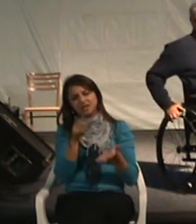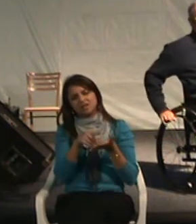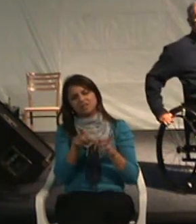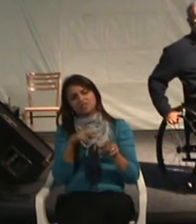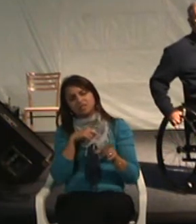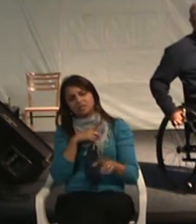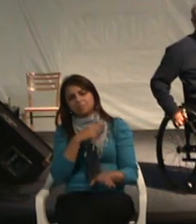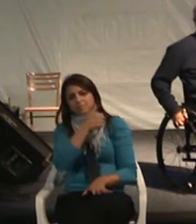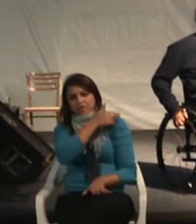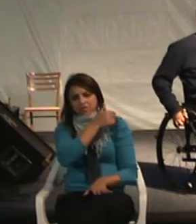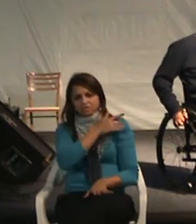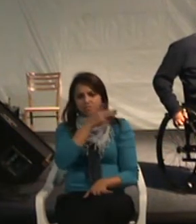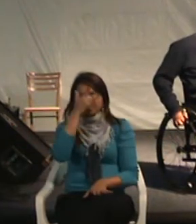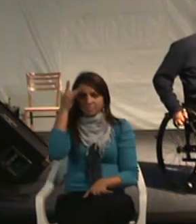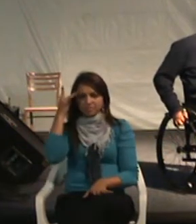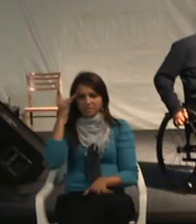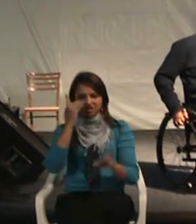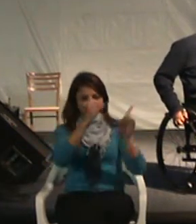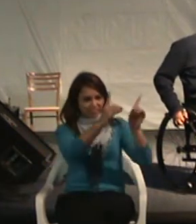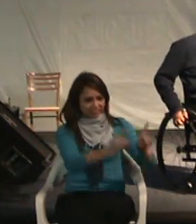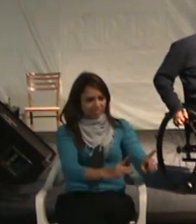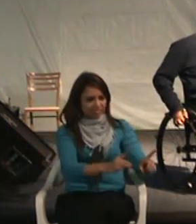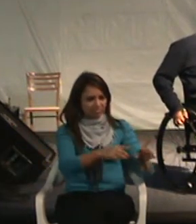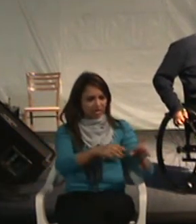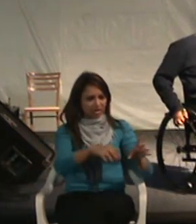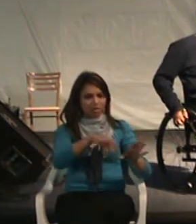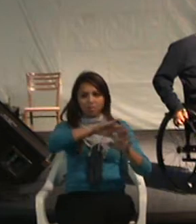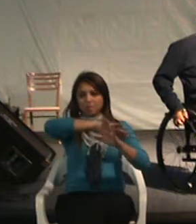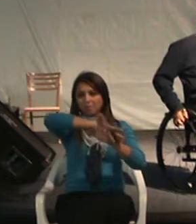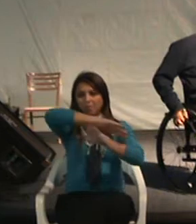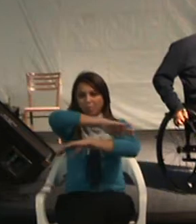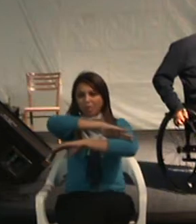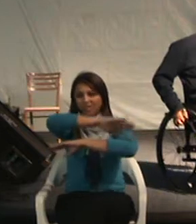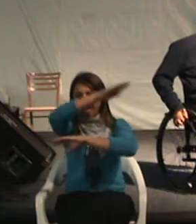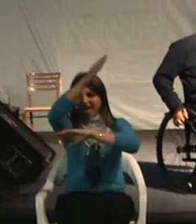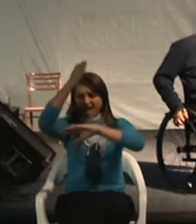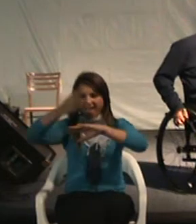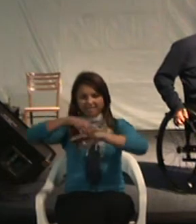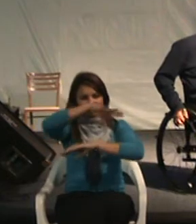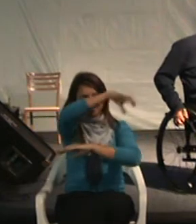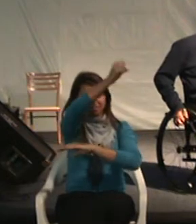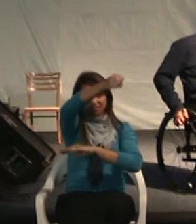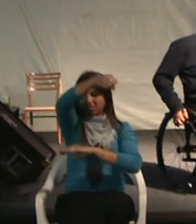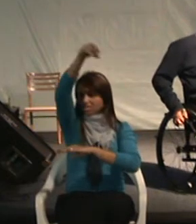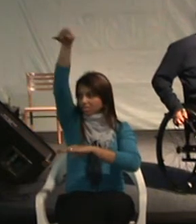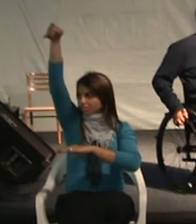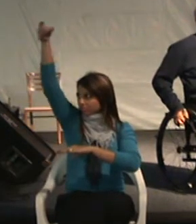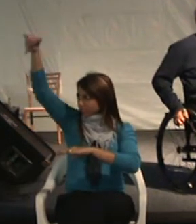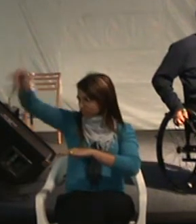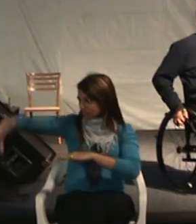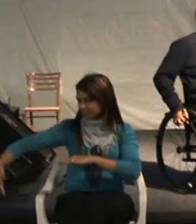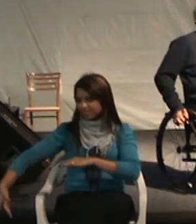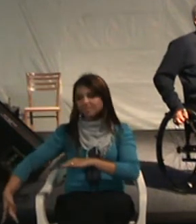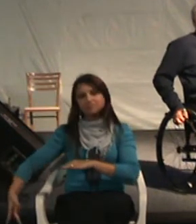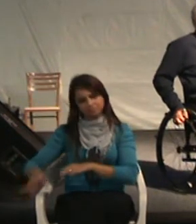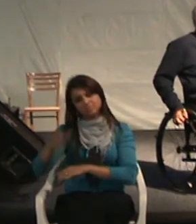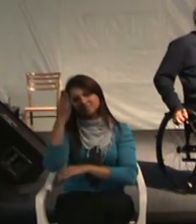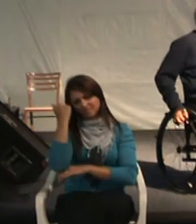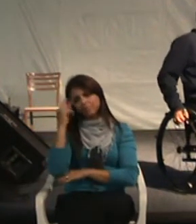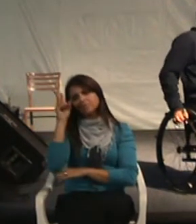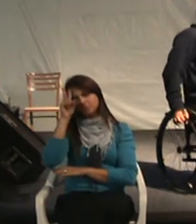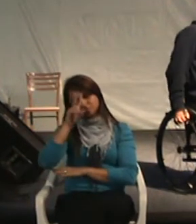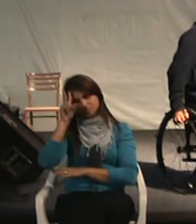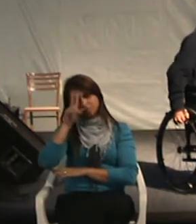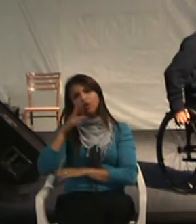quando pessoas com deficiência eram simplesmente jogadas no alto da montanha, na Grécia Antiga. Tudo isso é um histórico bem